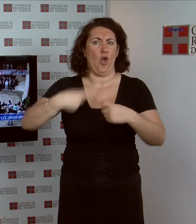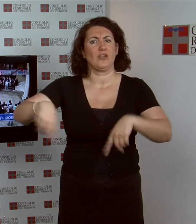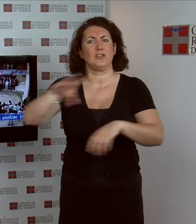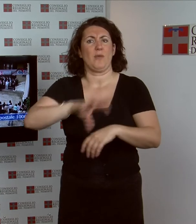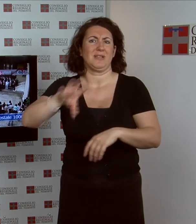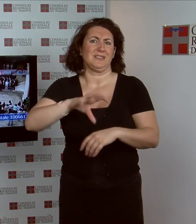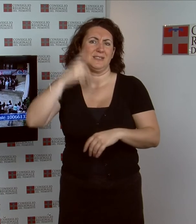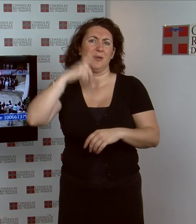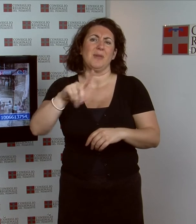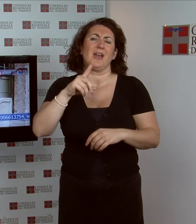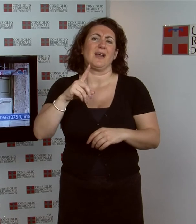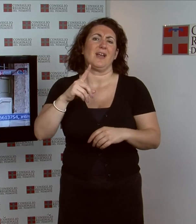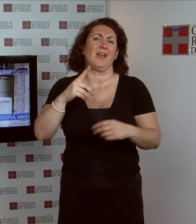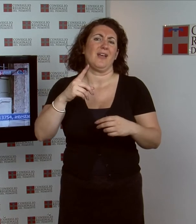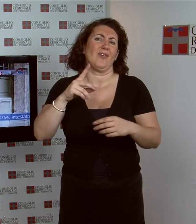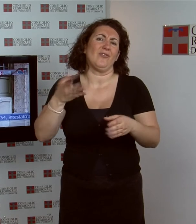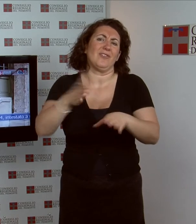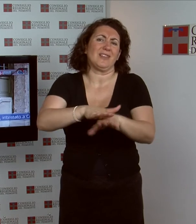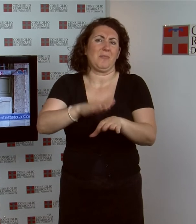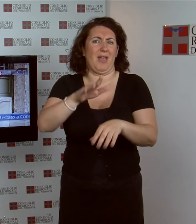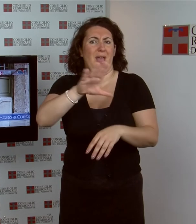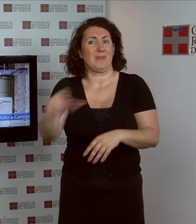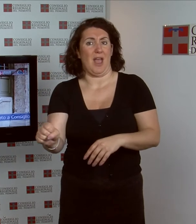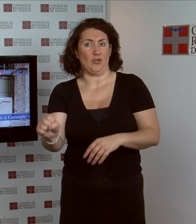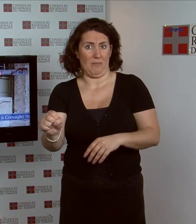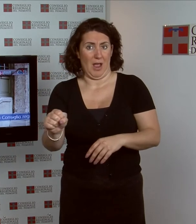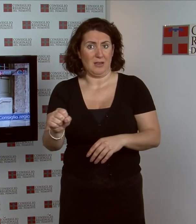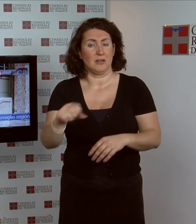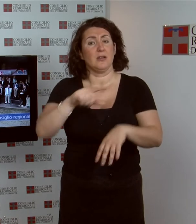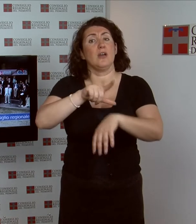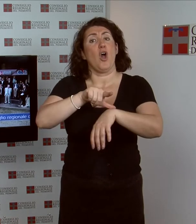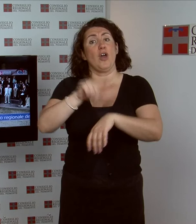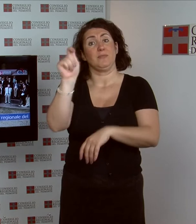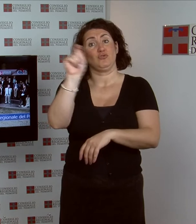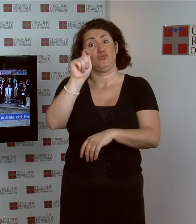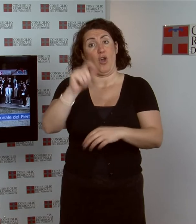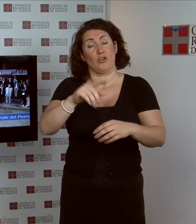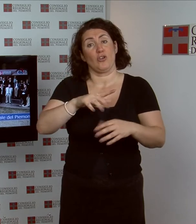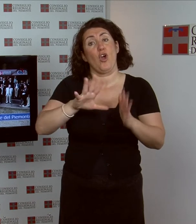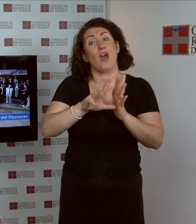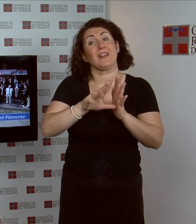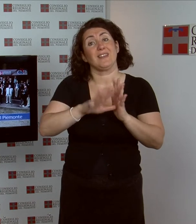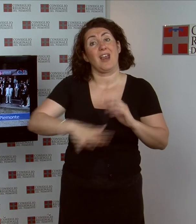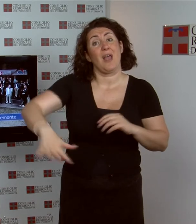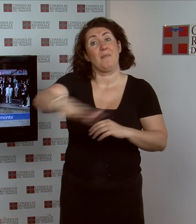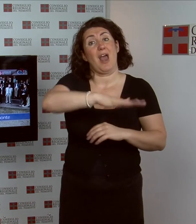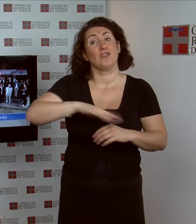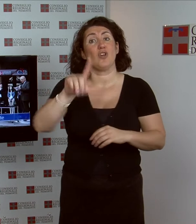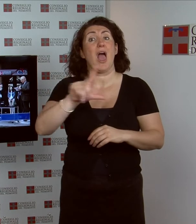Alle 12, nel cortile di Palazzo Lascaris, il presidente Valerio Cattaneo, presente all'ufficio di presidenza e numerosi consiglieri dipendenti,